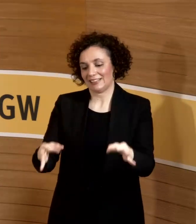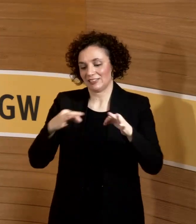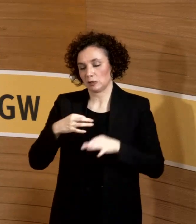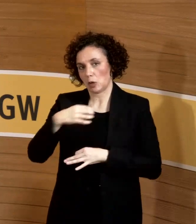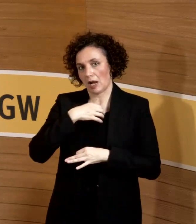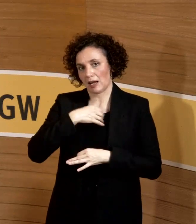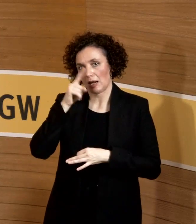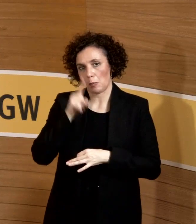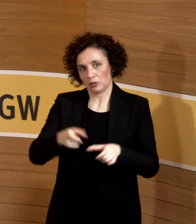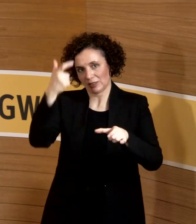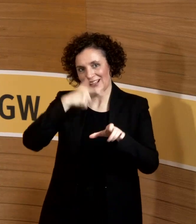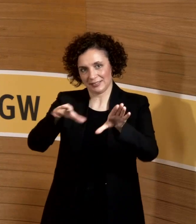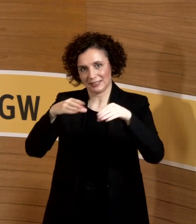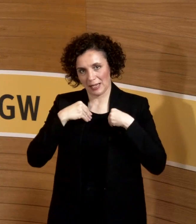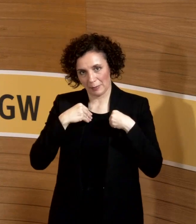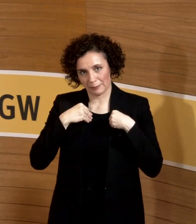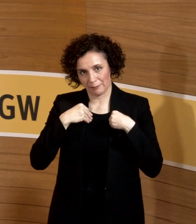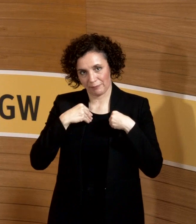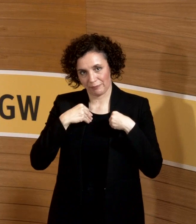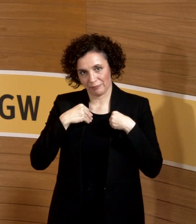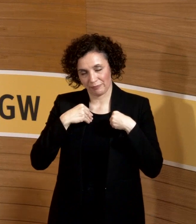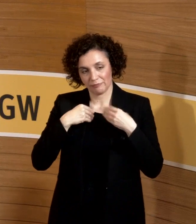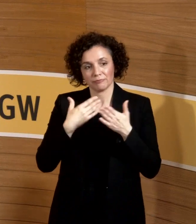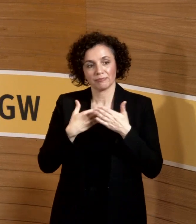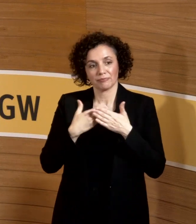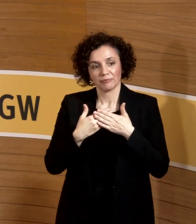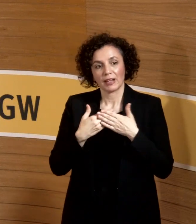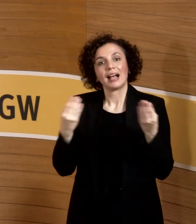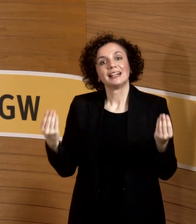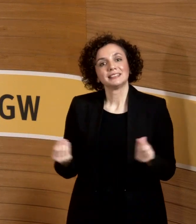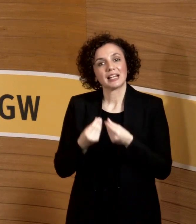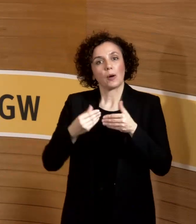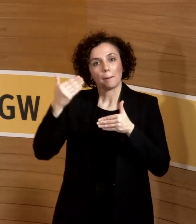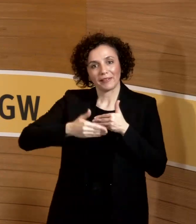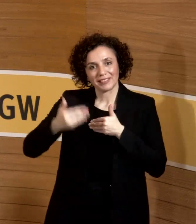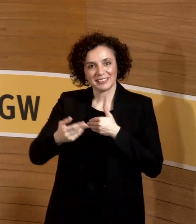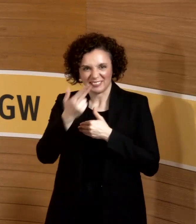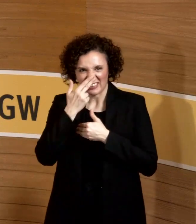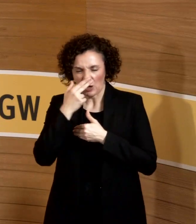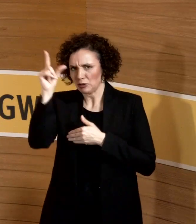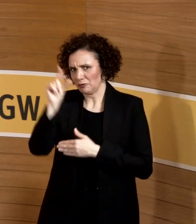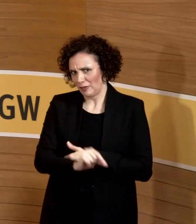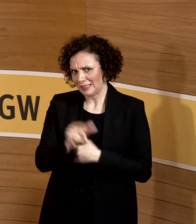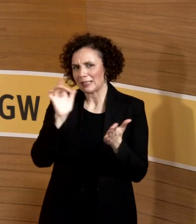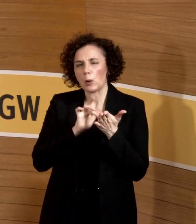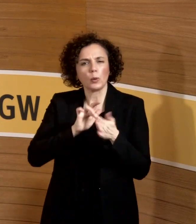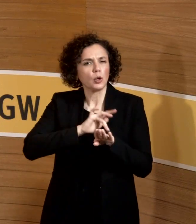Seroprävalenz ist bei uns ziemlich niedrig. Das ist sozusagen ein Hygiene-Effekt, den wir so ja nicht wollen. Es gibt